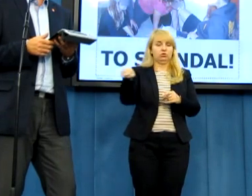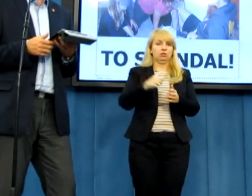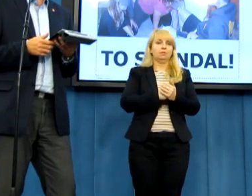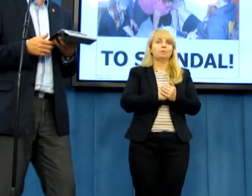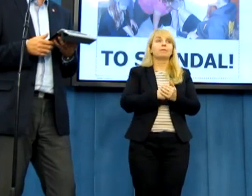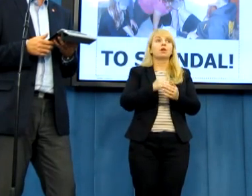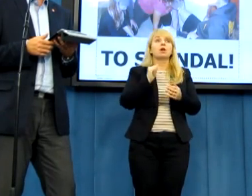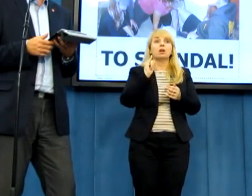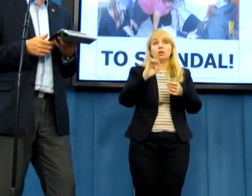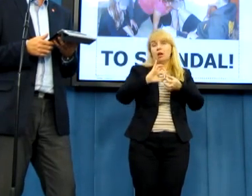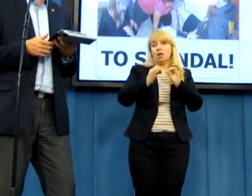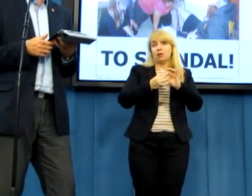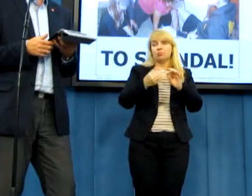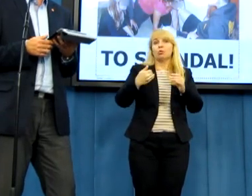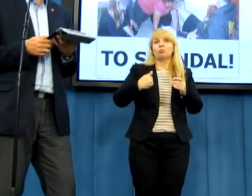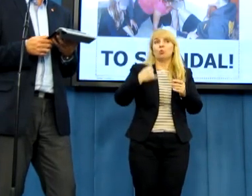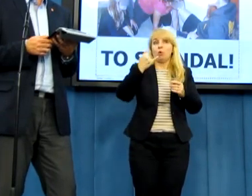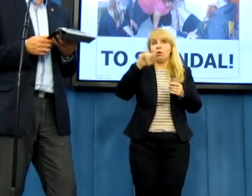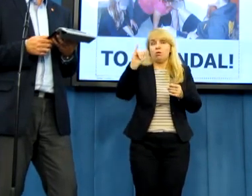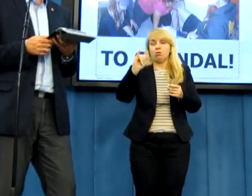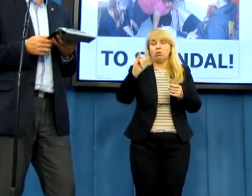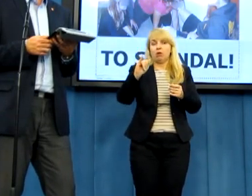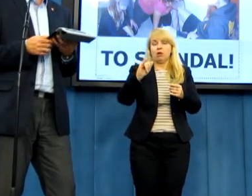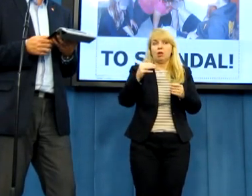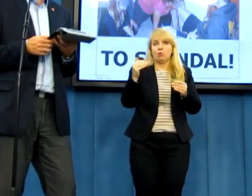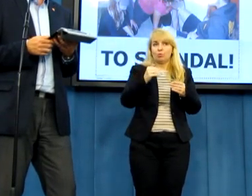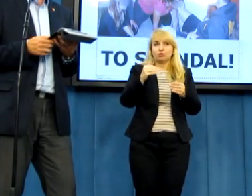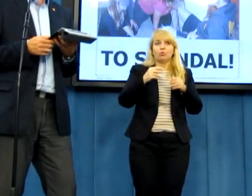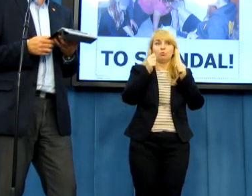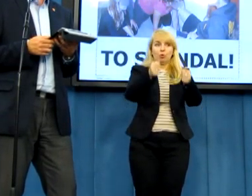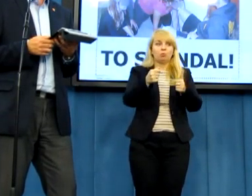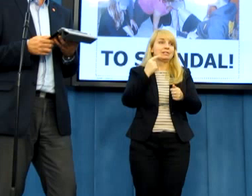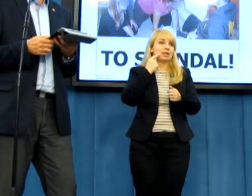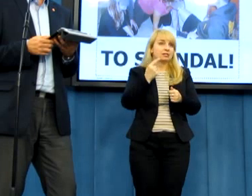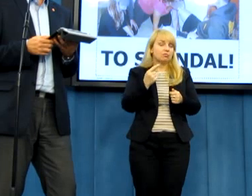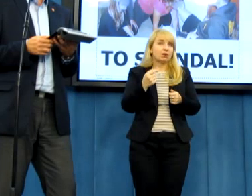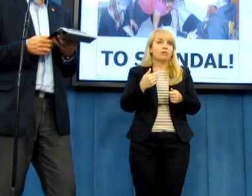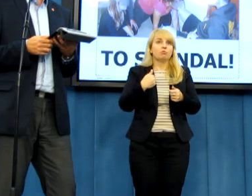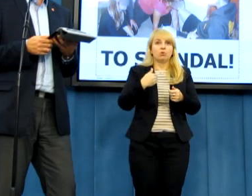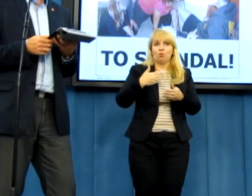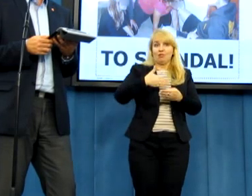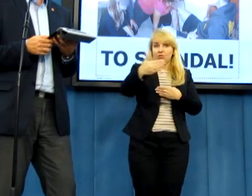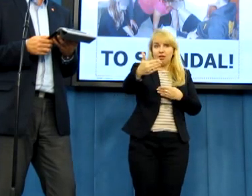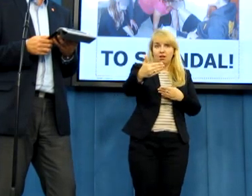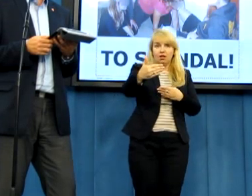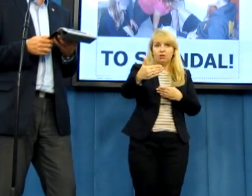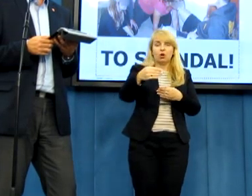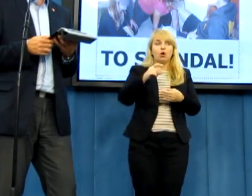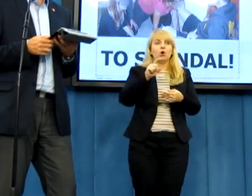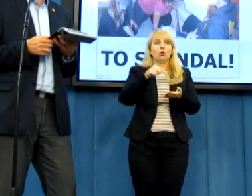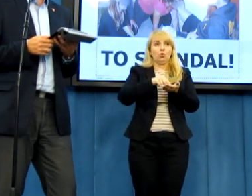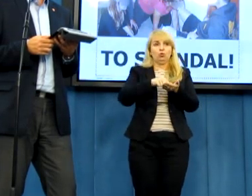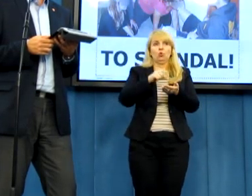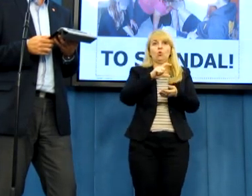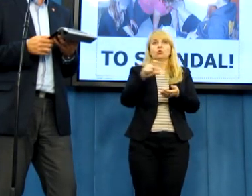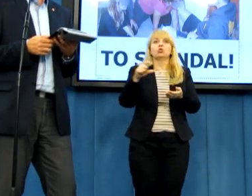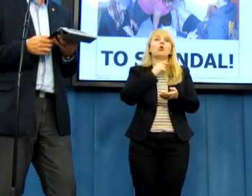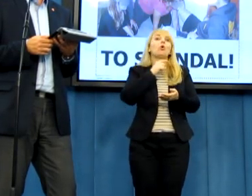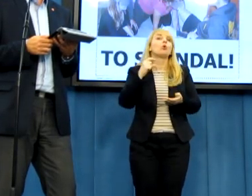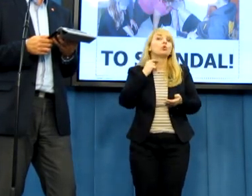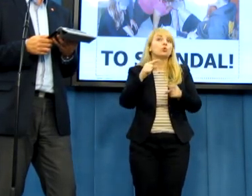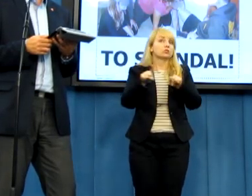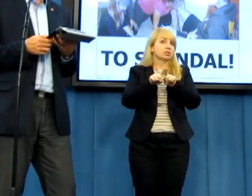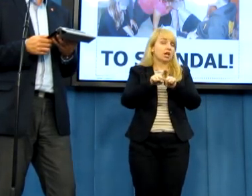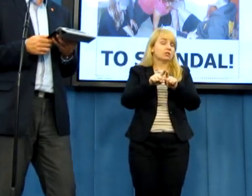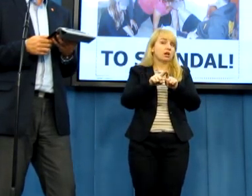I teraz, gdyby innego rodzaju propozycja dalej idąca padła ze strony dzieci, rozumiem, że ksiądz